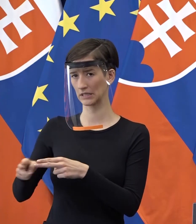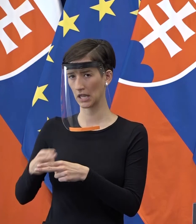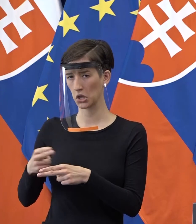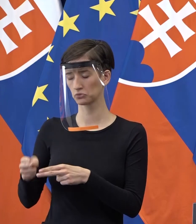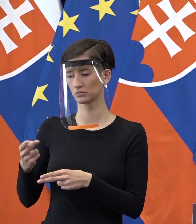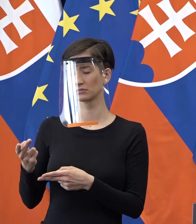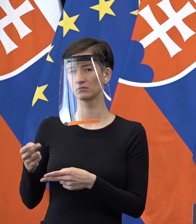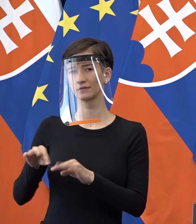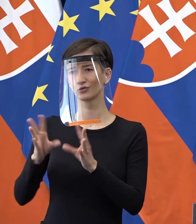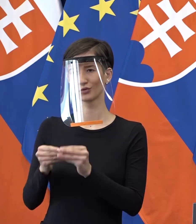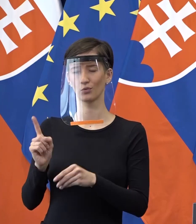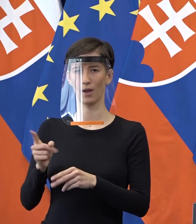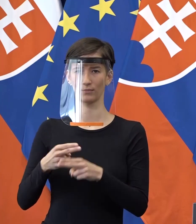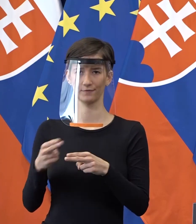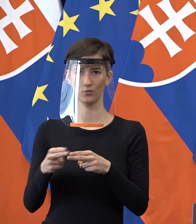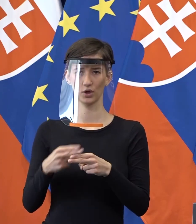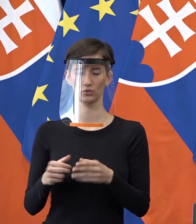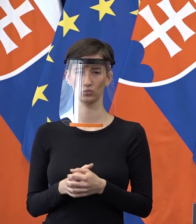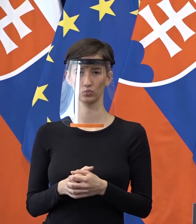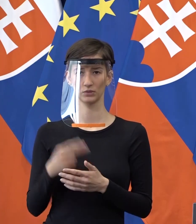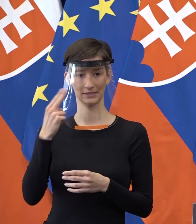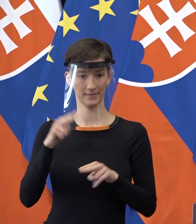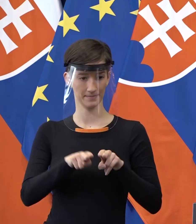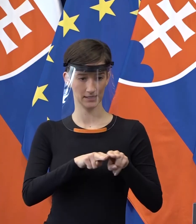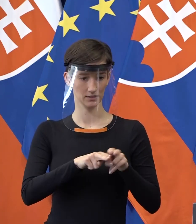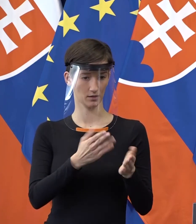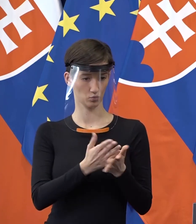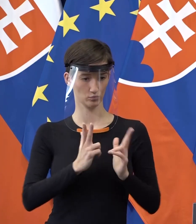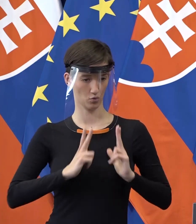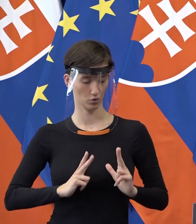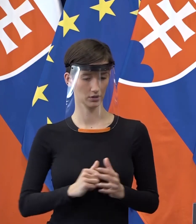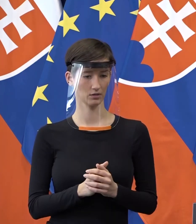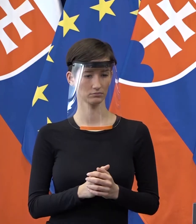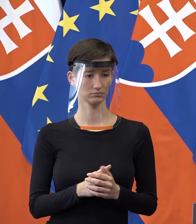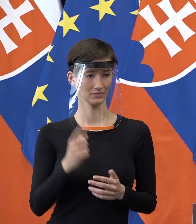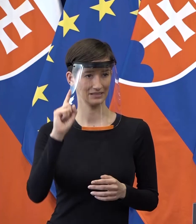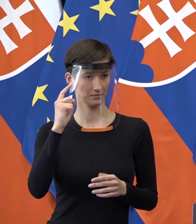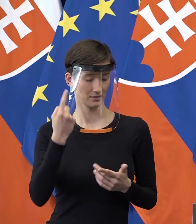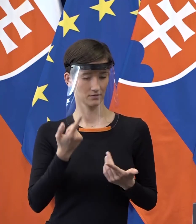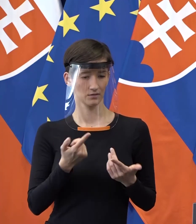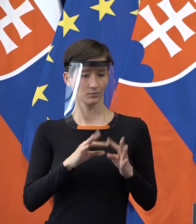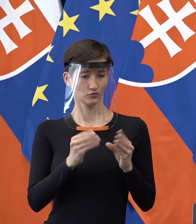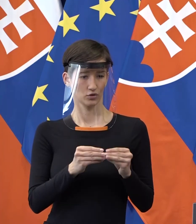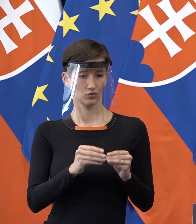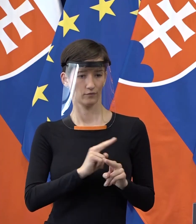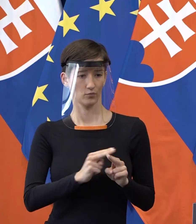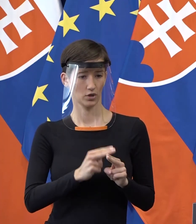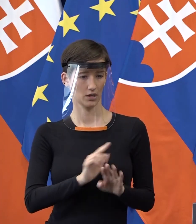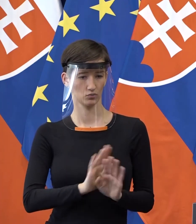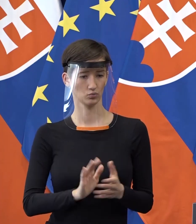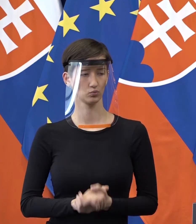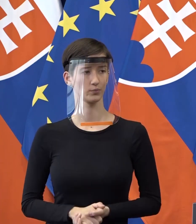je v poriadku. Takže už nemá žiadne výhrady k tomu. Ešte raz, povedal som vám s kým, kto ako komunikoval, pýtajte sa týchto ľudí.